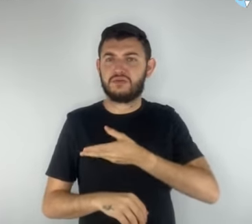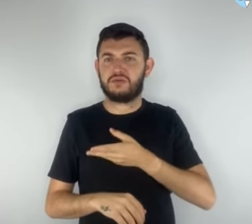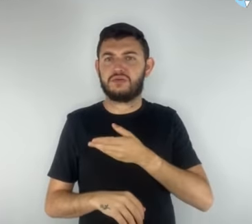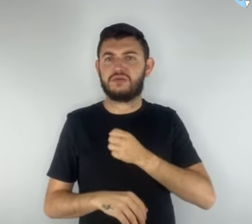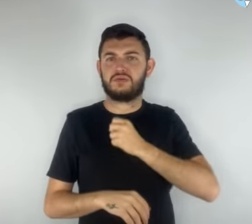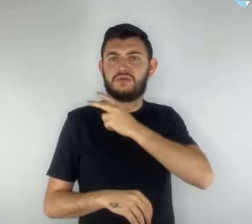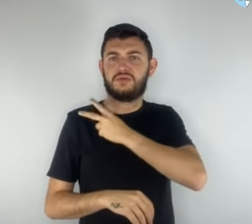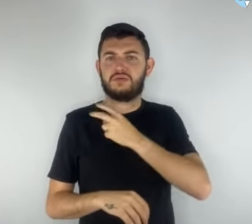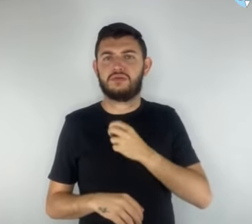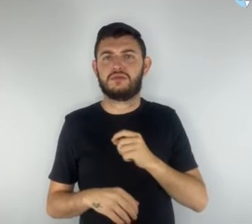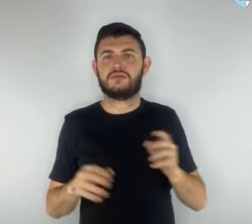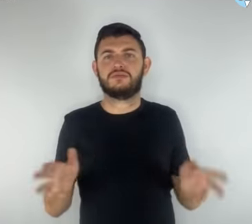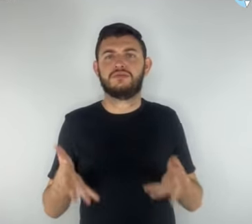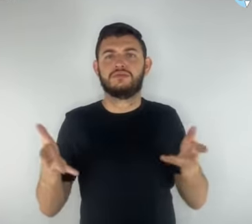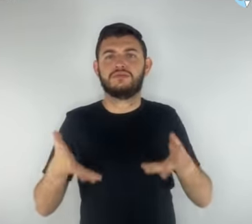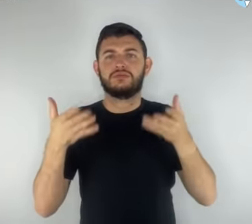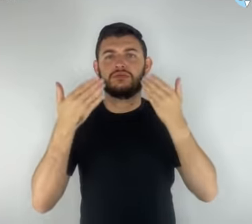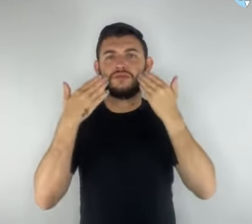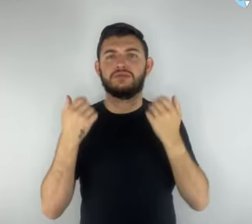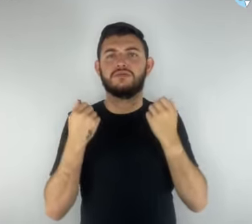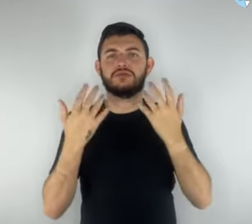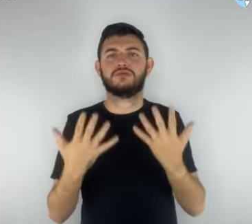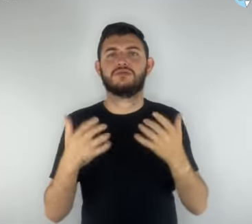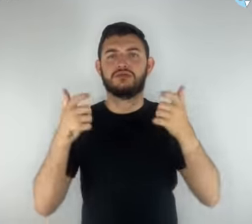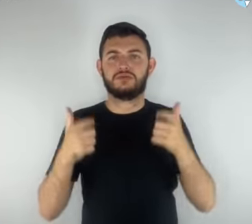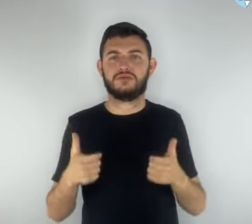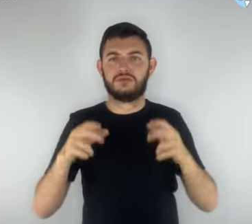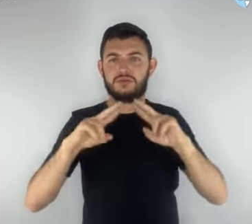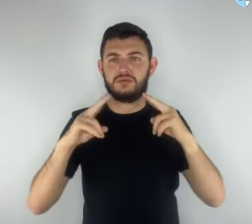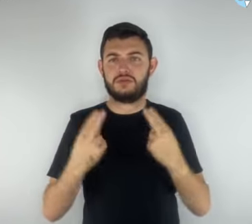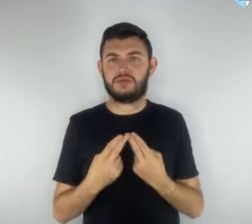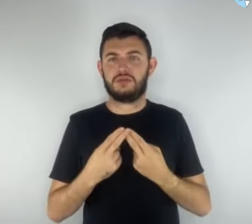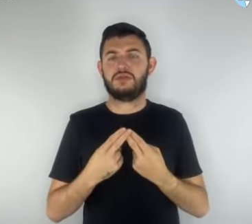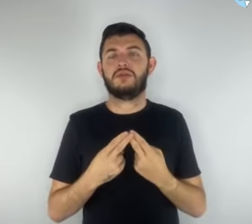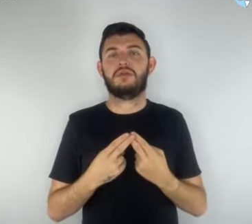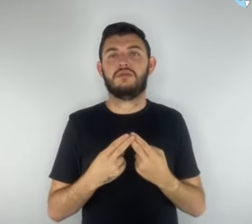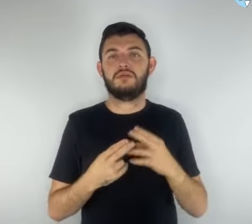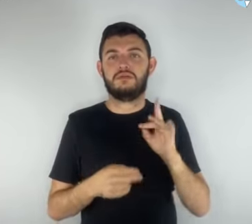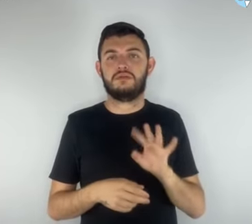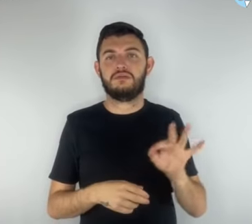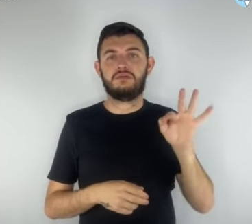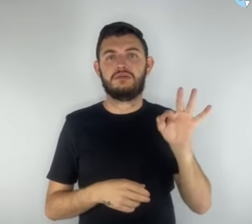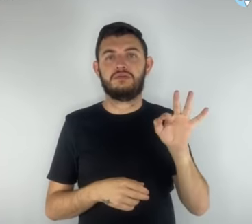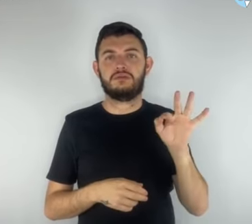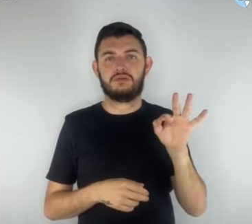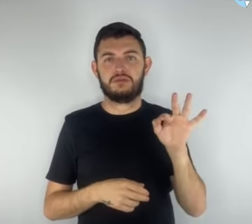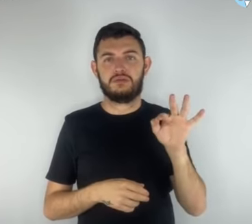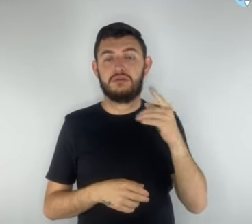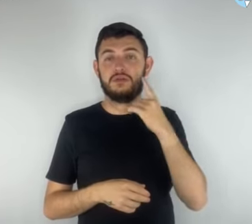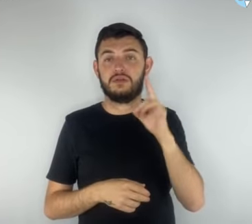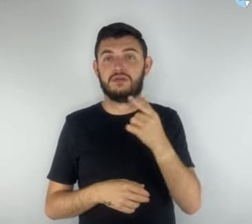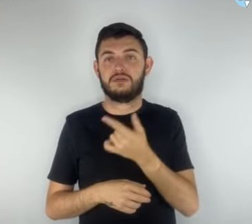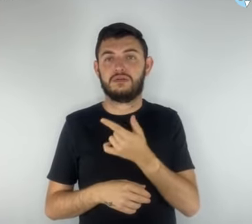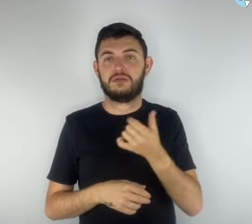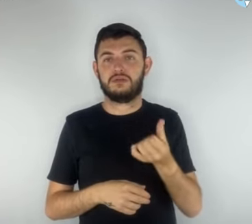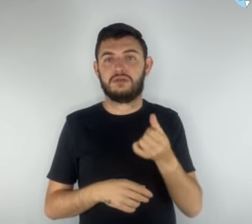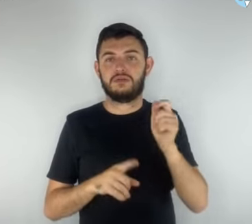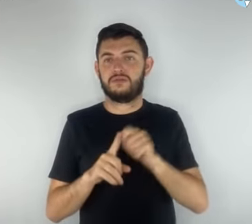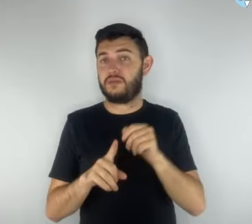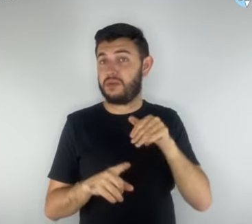motivou uma audiência pública na Câmara Legislativa do Distrito Federal, em 26 de maio. Em